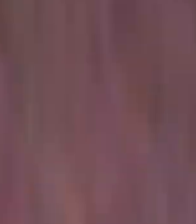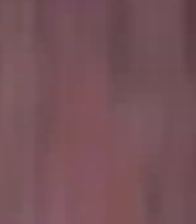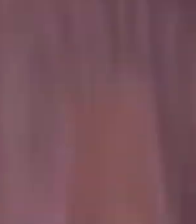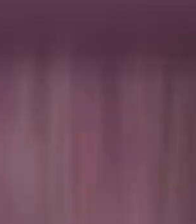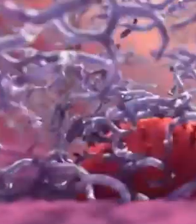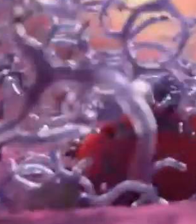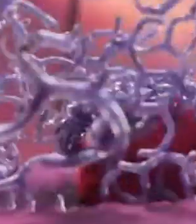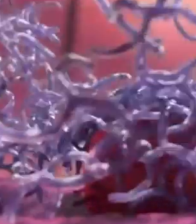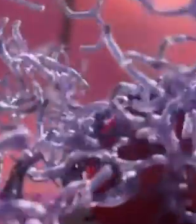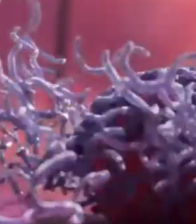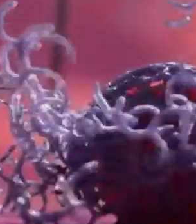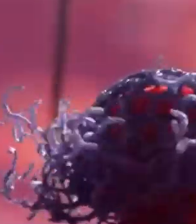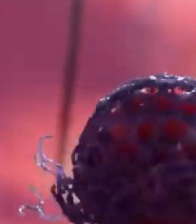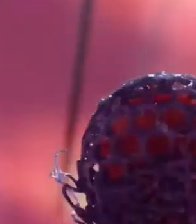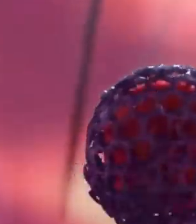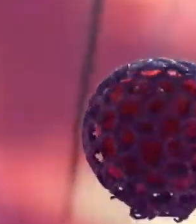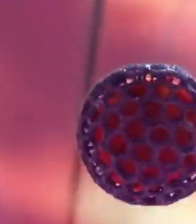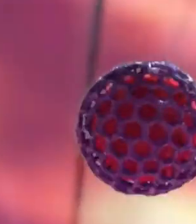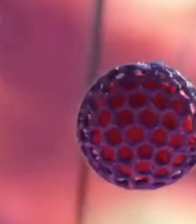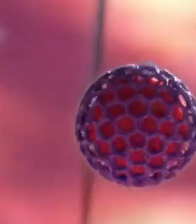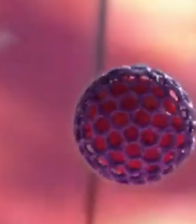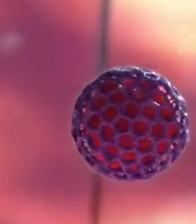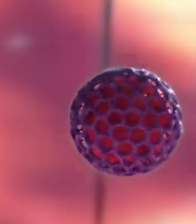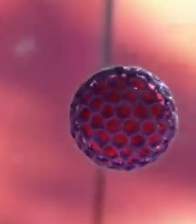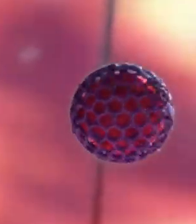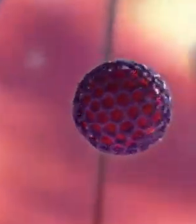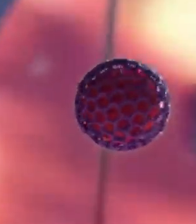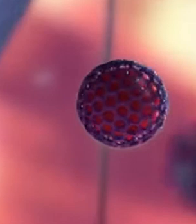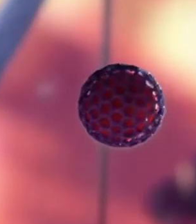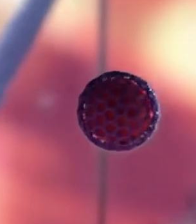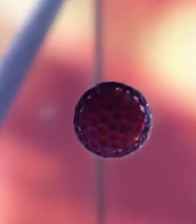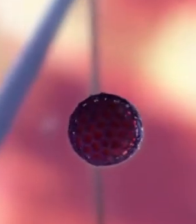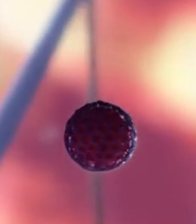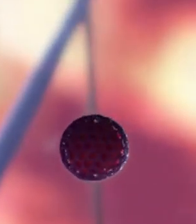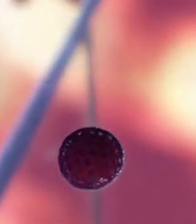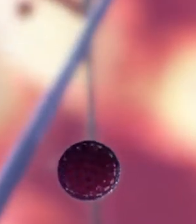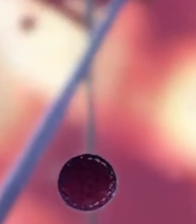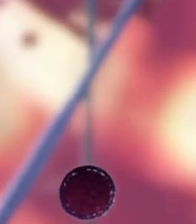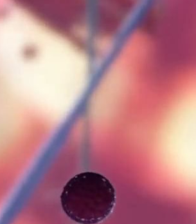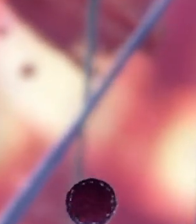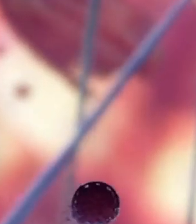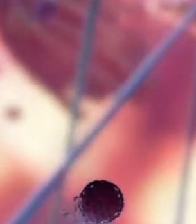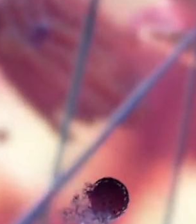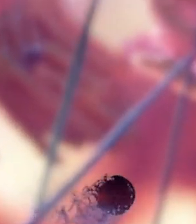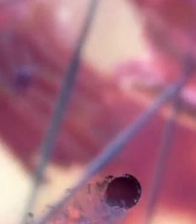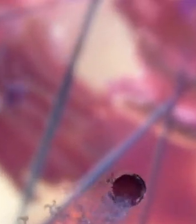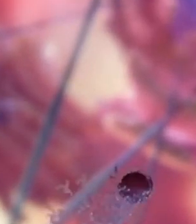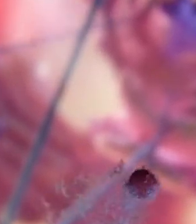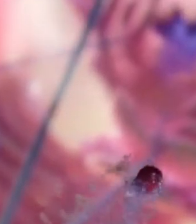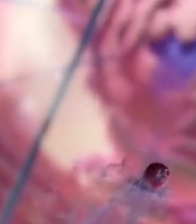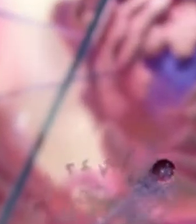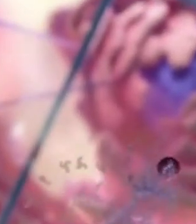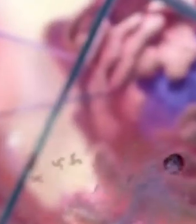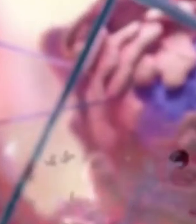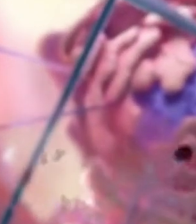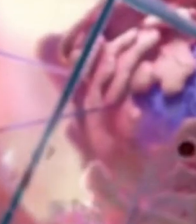95%, dell'85% se ci fosse Alpha, ma lo scenario è cambiato con la Delta, spiega Palù, che presentando